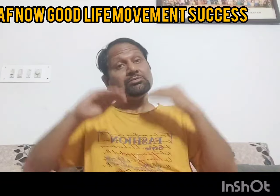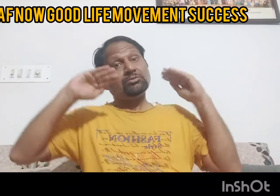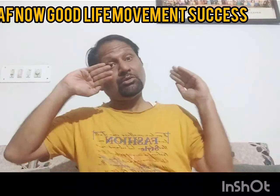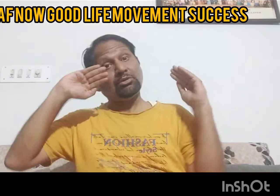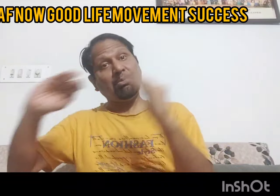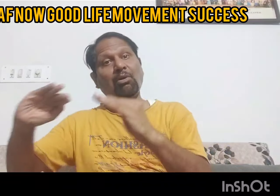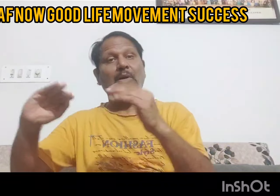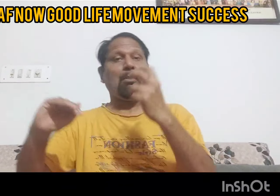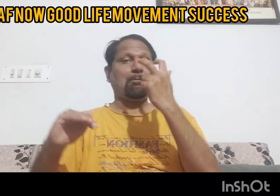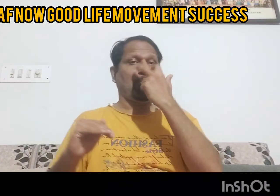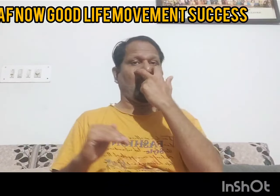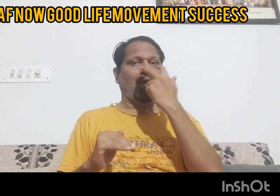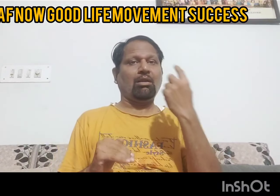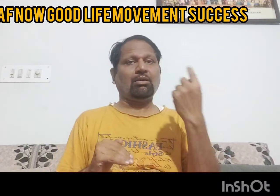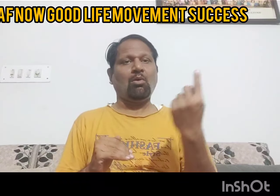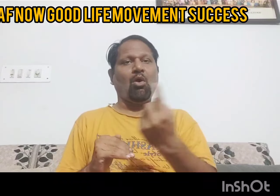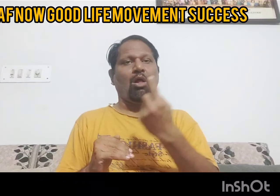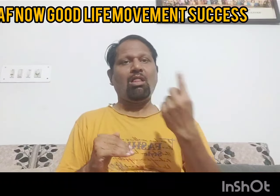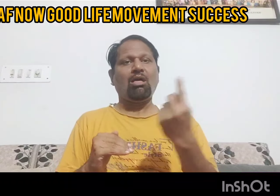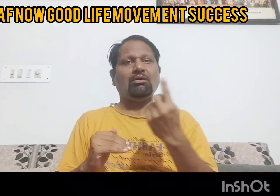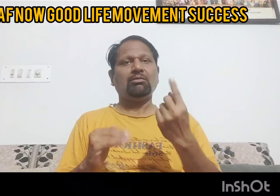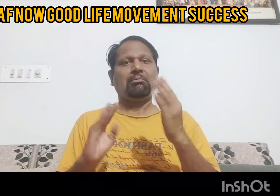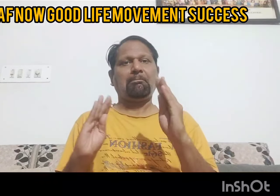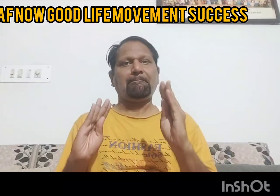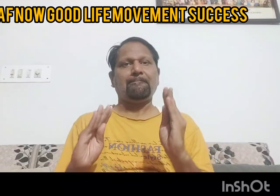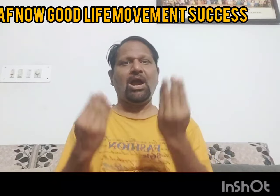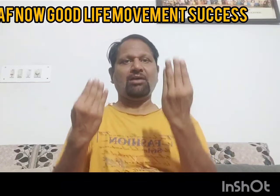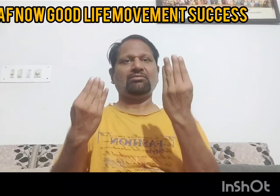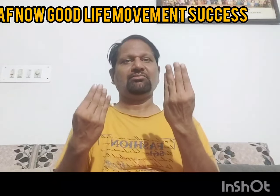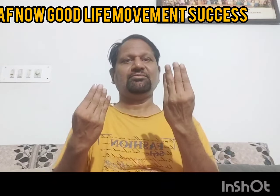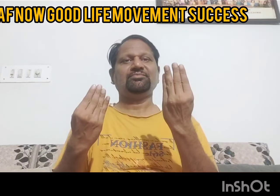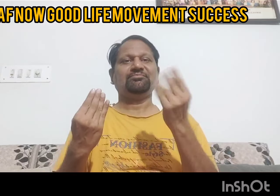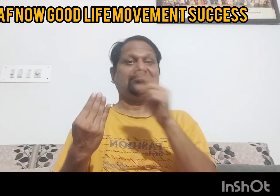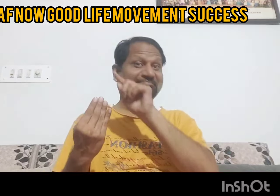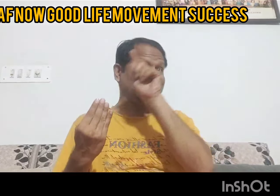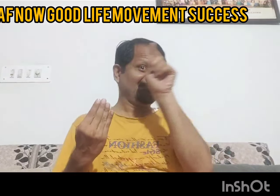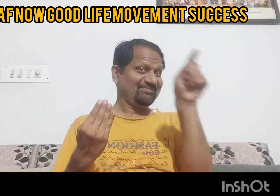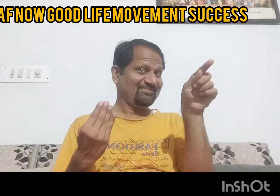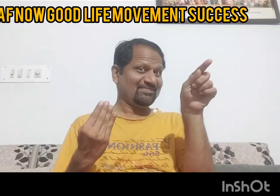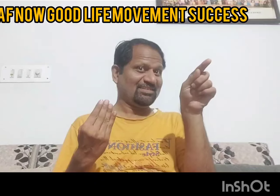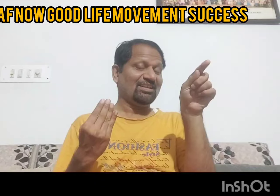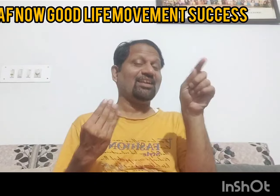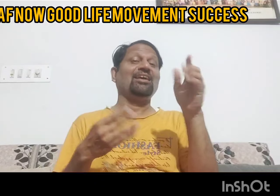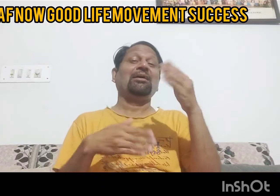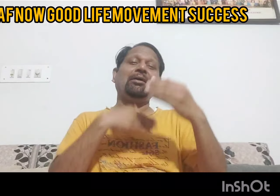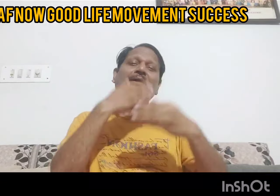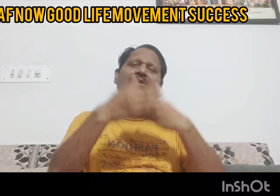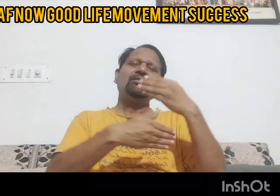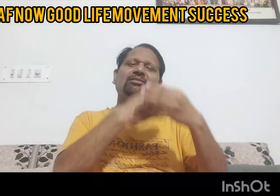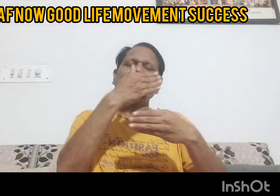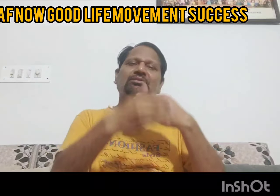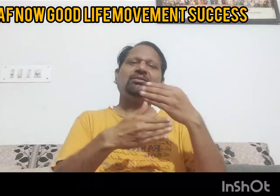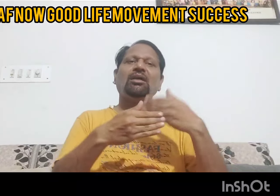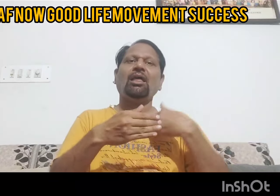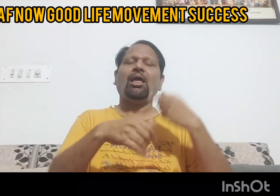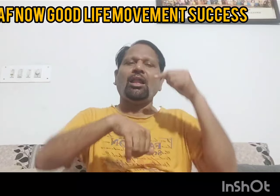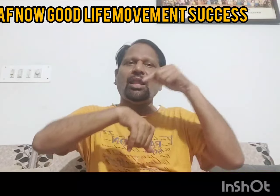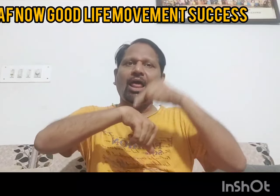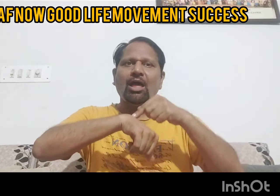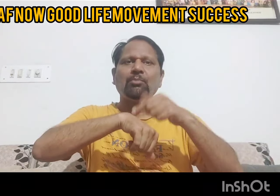उन्होंने पूरे भारत के ब्लाइंड लोगों के लिए जो काम किया है बहुत जवरजस्त है उन्होंने जवलपूर में आके